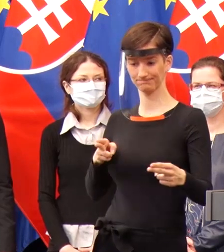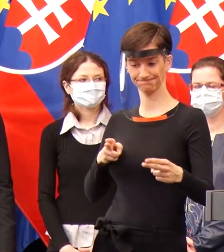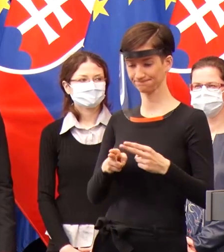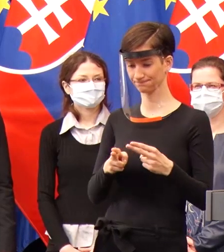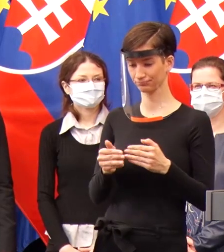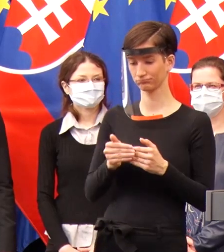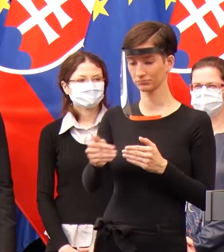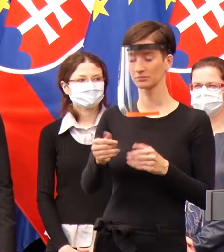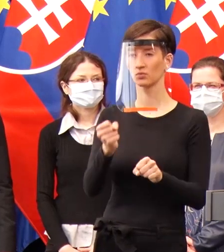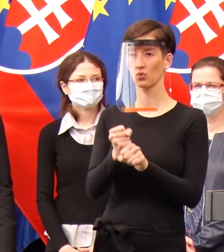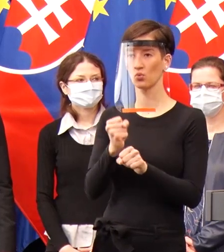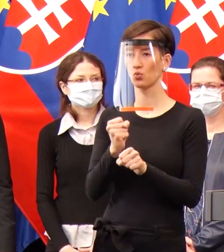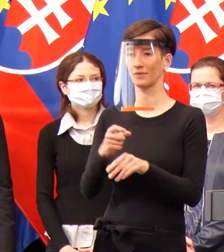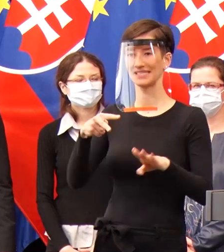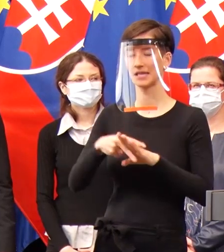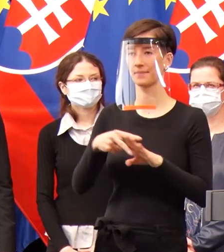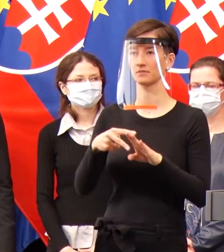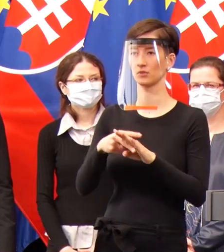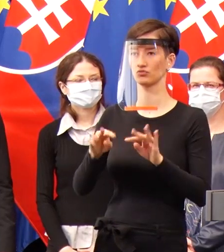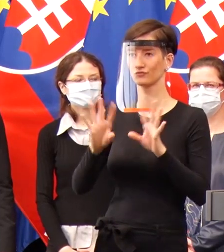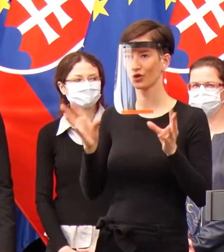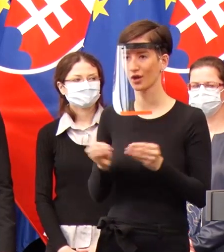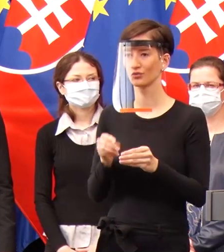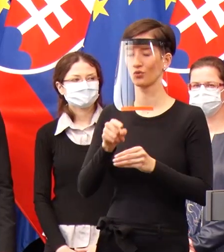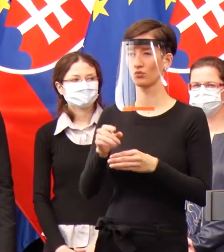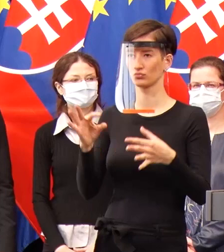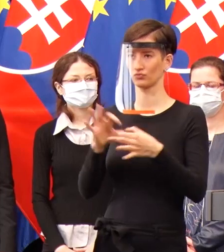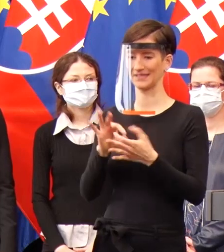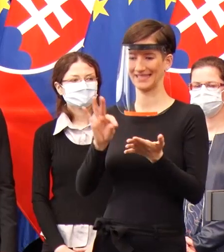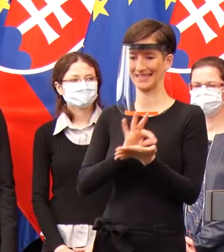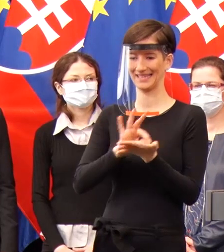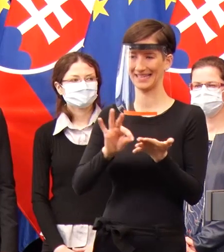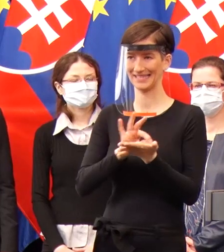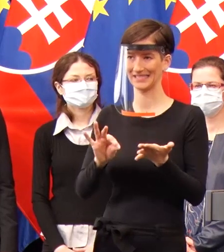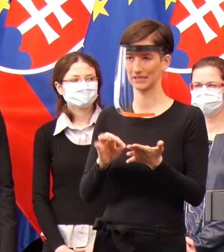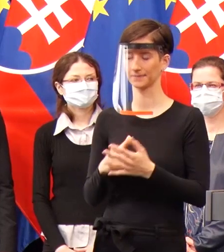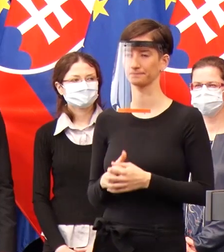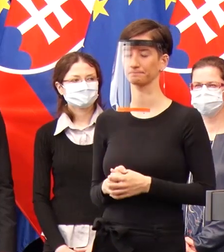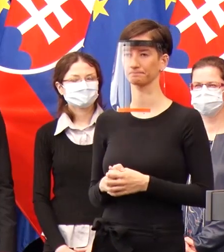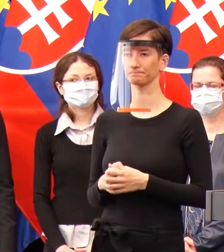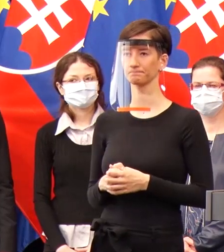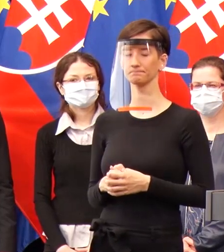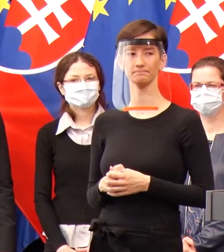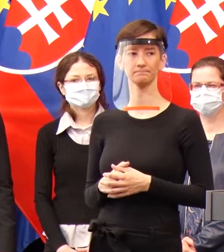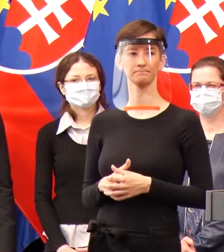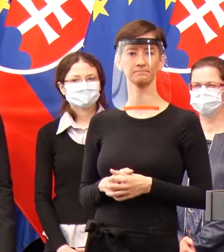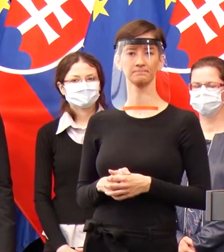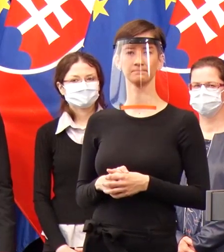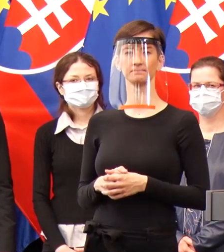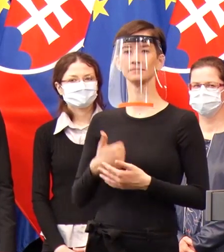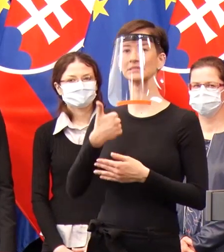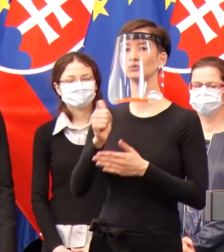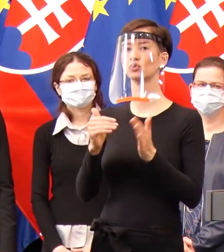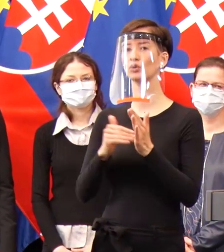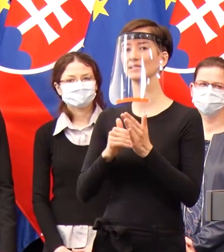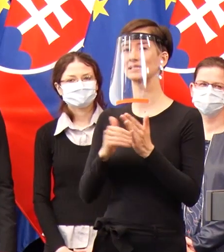zabezpečené dostatočný počet reagencií, ktoré sú potrebné na ten posledný PCR krok. A tých 100 tisíc, to